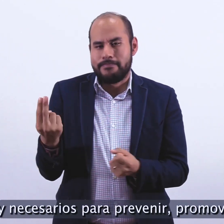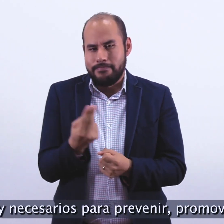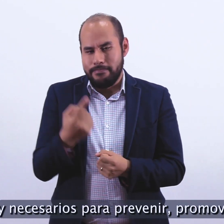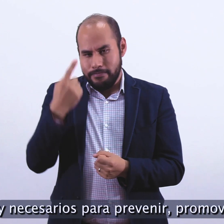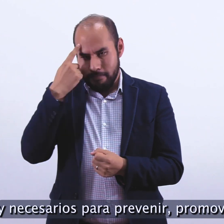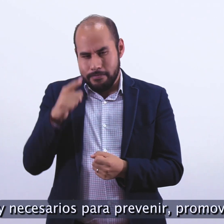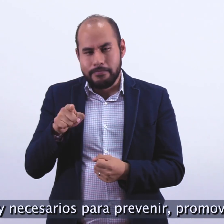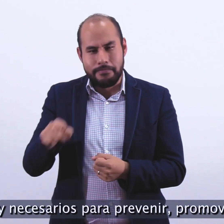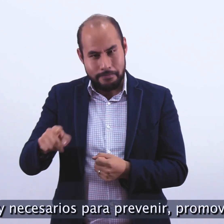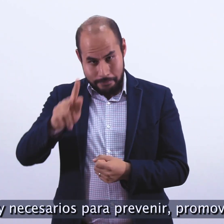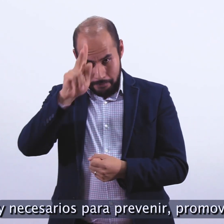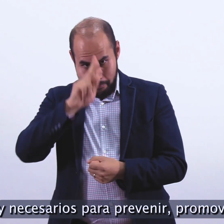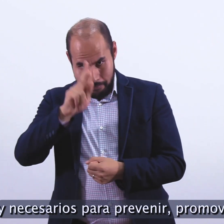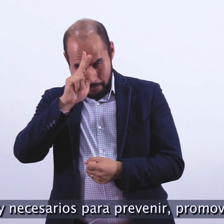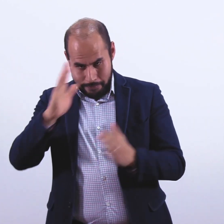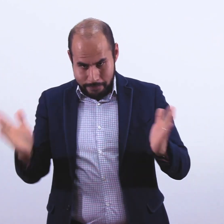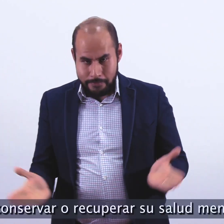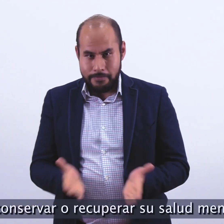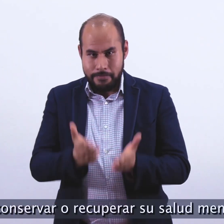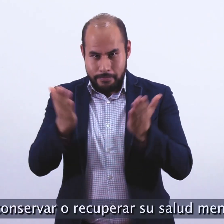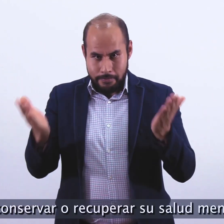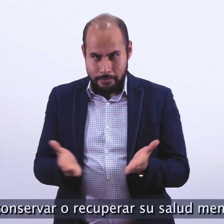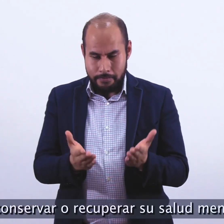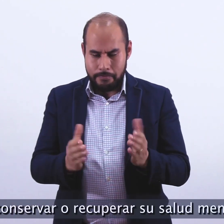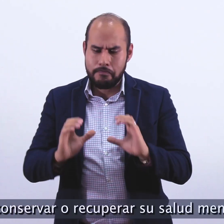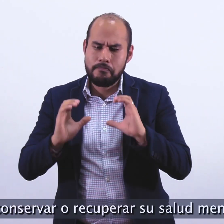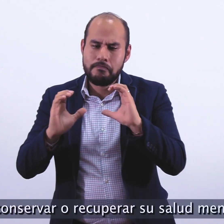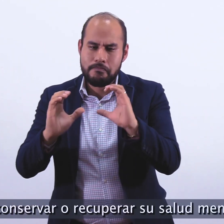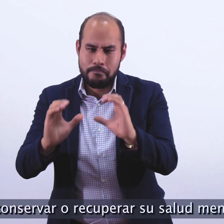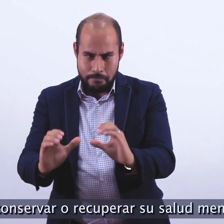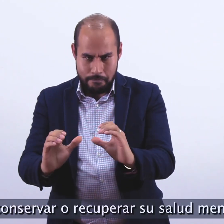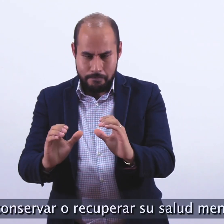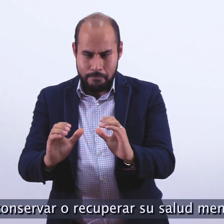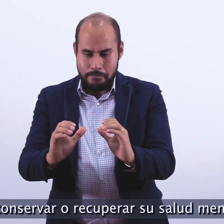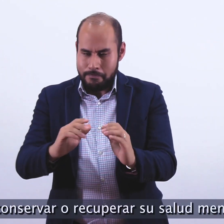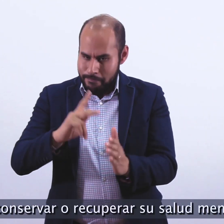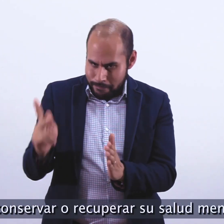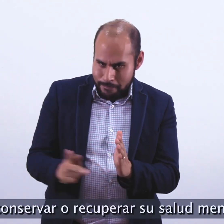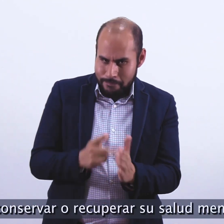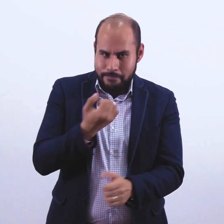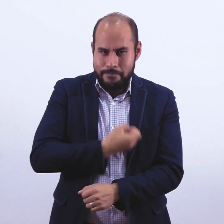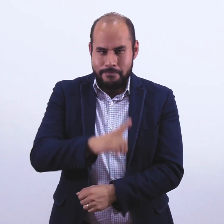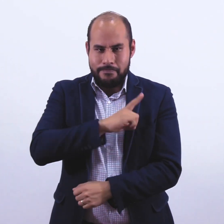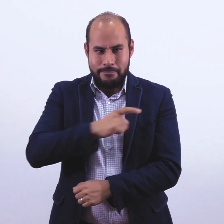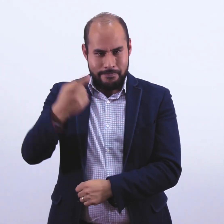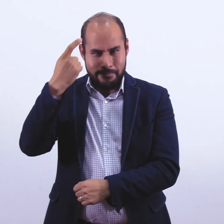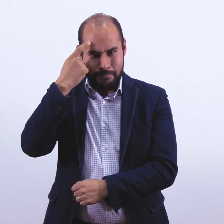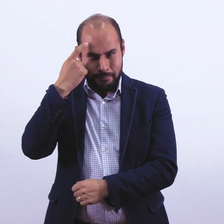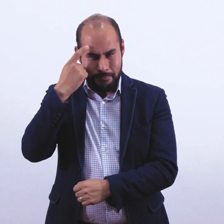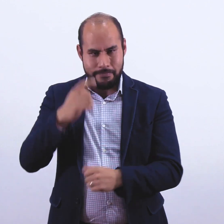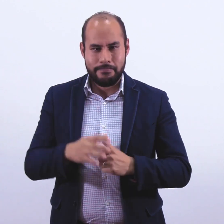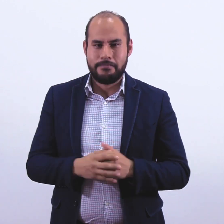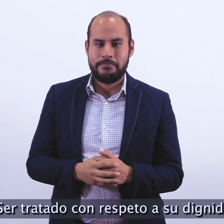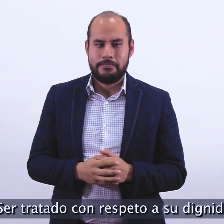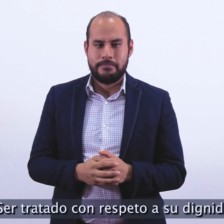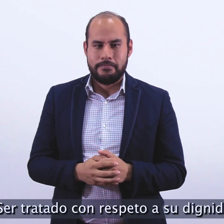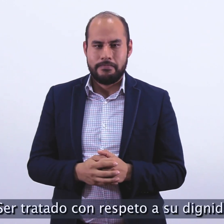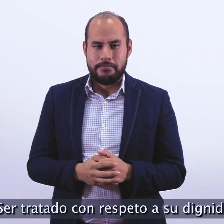prevenir, promover, conservar o recuperar su salud mental. Ser tratado con